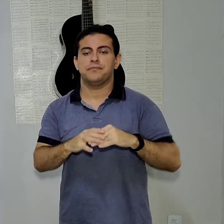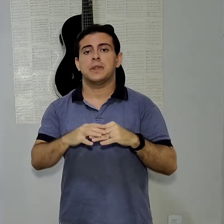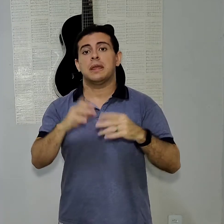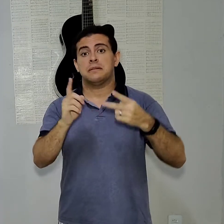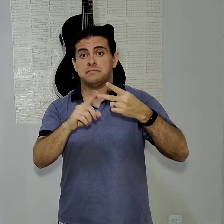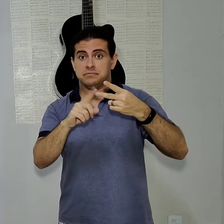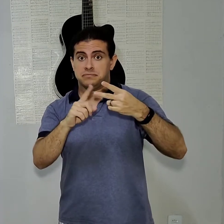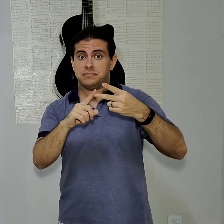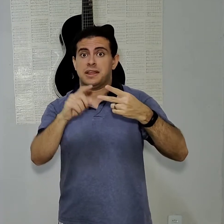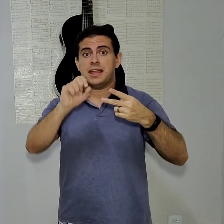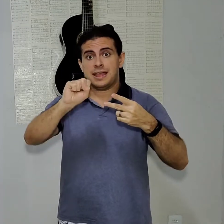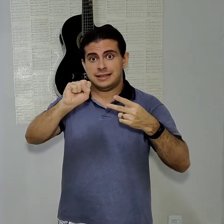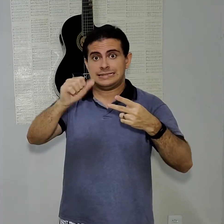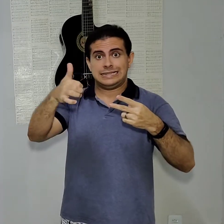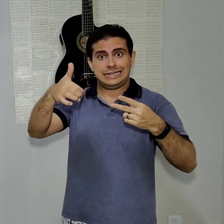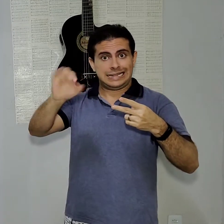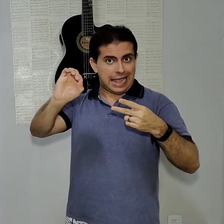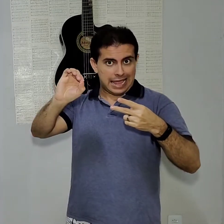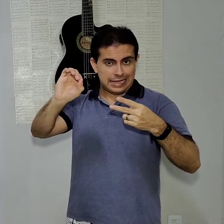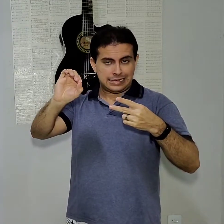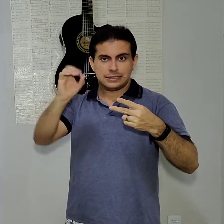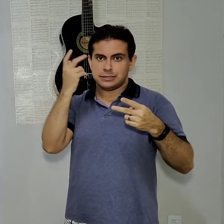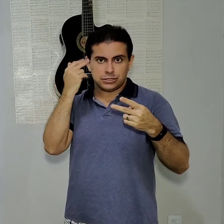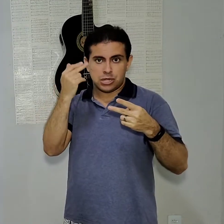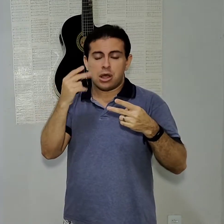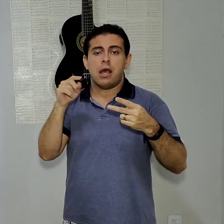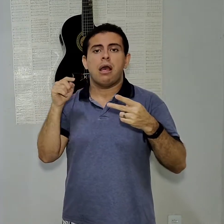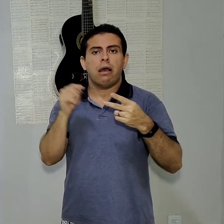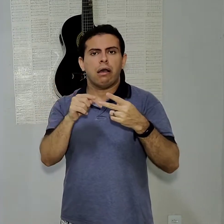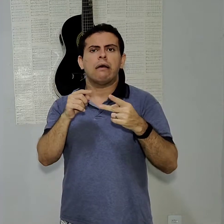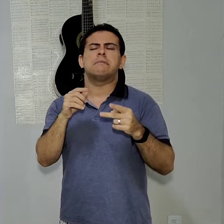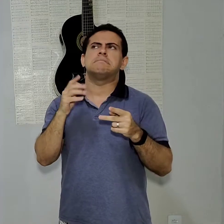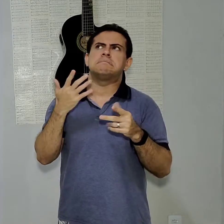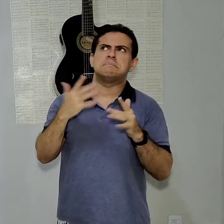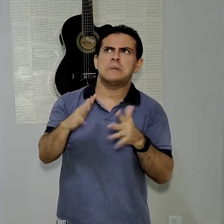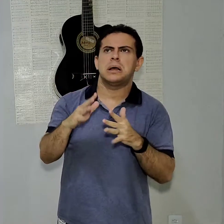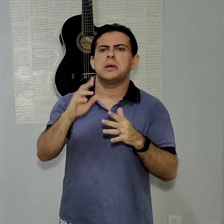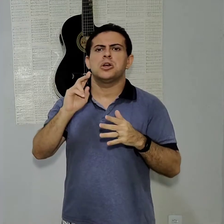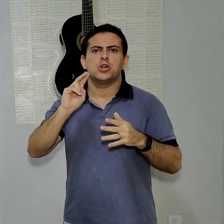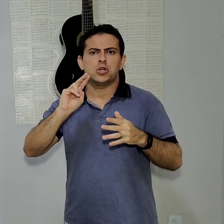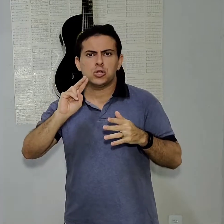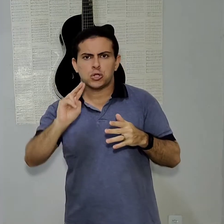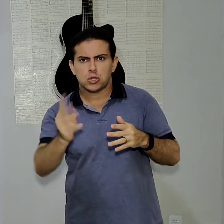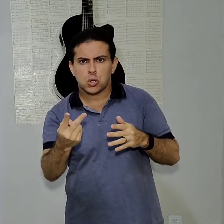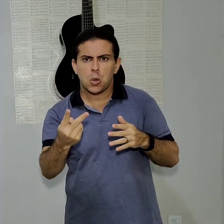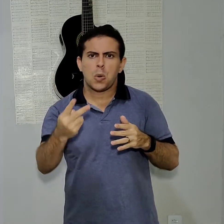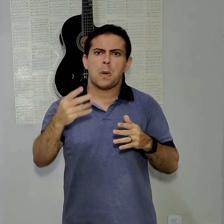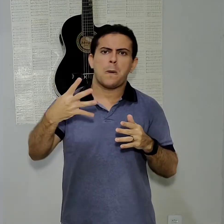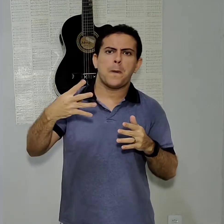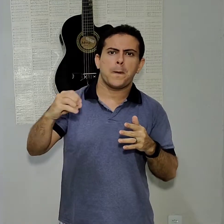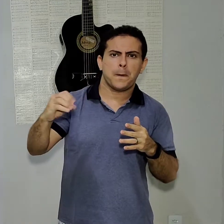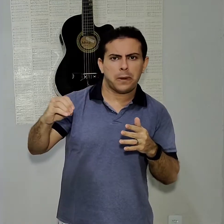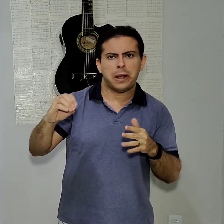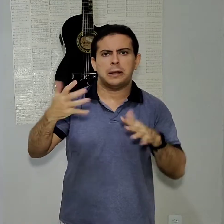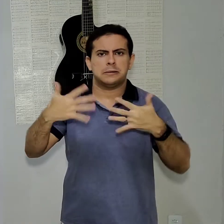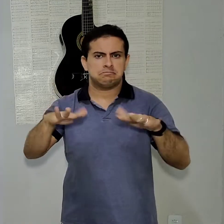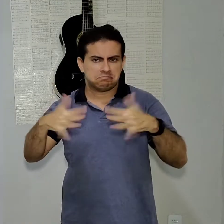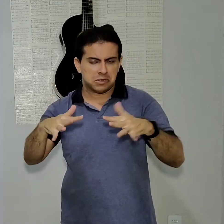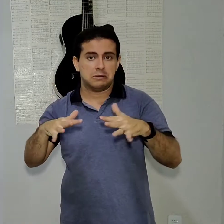S10Z comum. Então, encontrando também promoções ele por cerca de R$2.400. Então, se estiver abaixo desse valor, né?